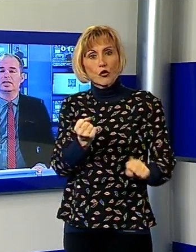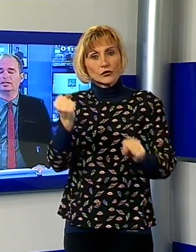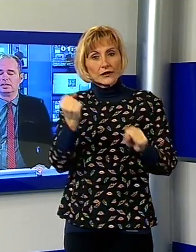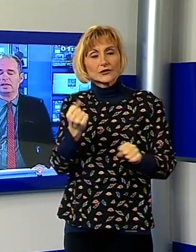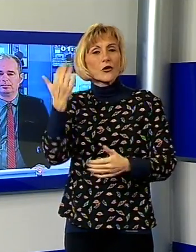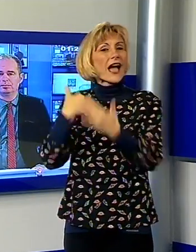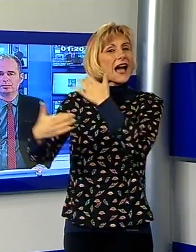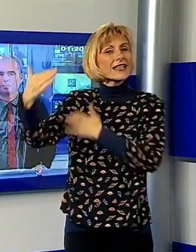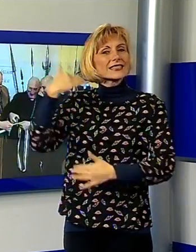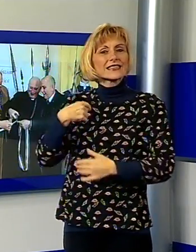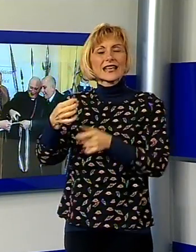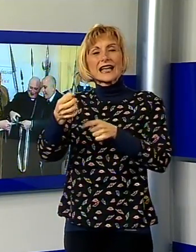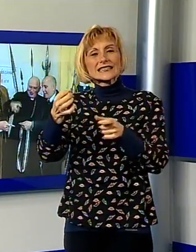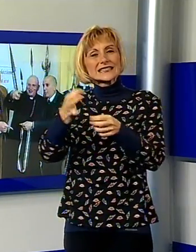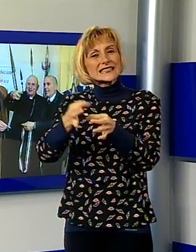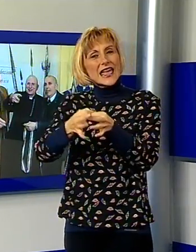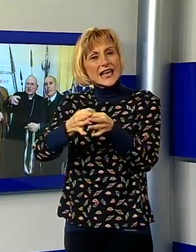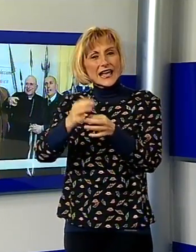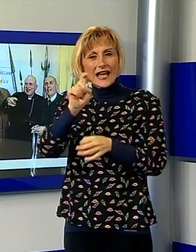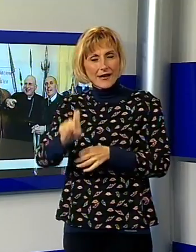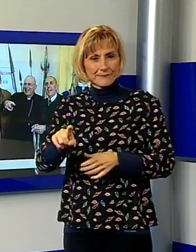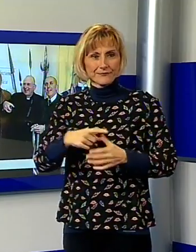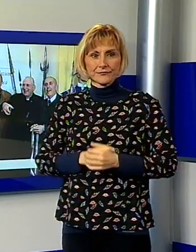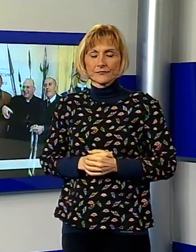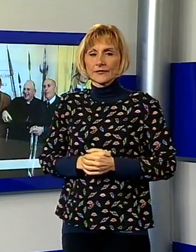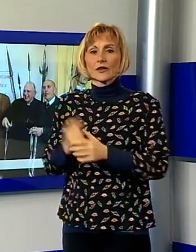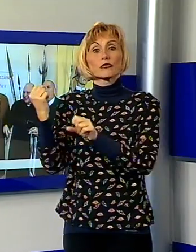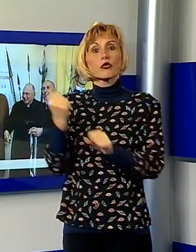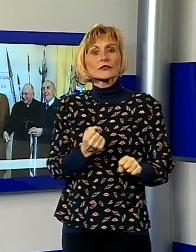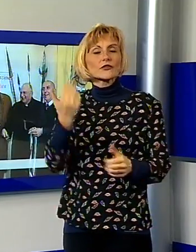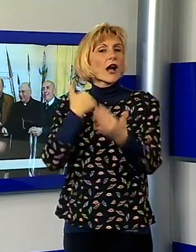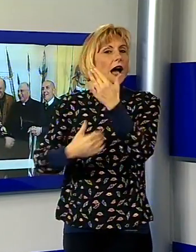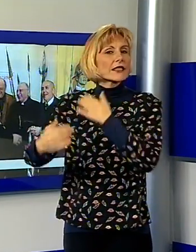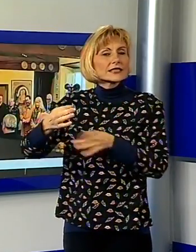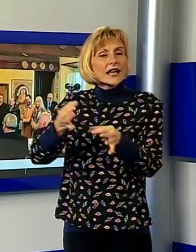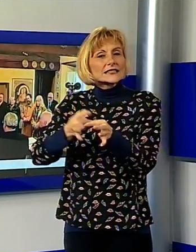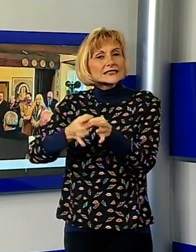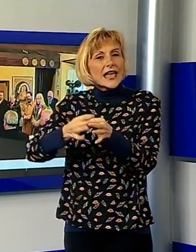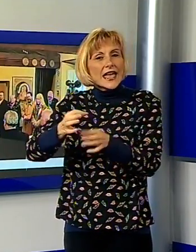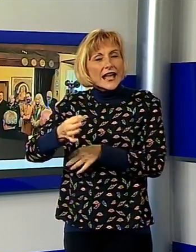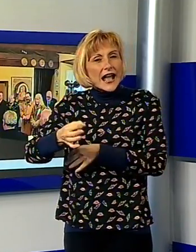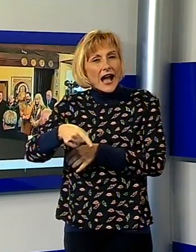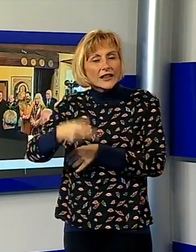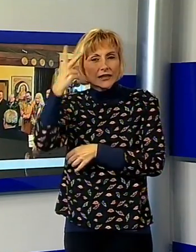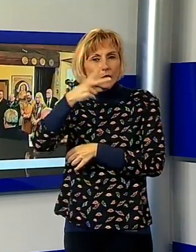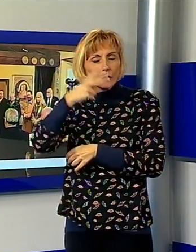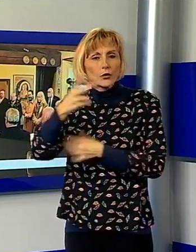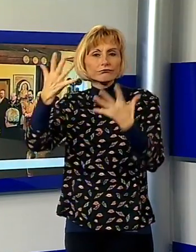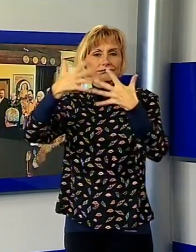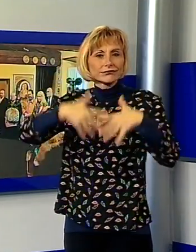Zecca. La Fondazione Antica Zecca di Lucca ha organizzato insieme alla Biblioteca Diocesana la mostra dal titolo